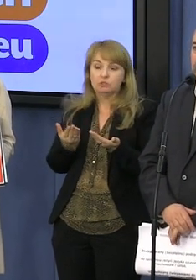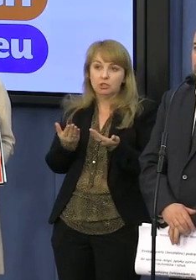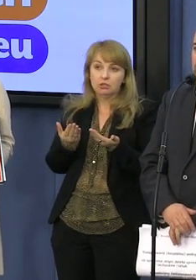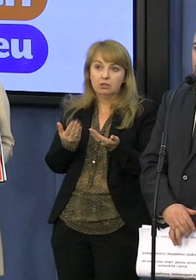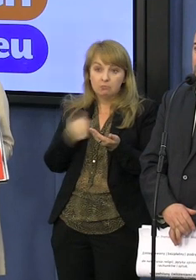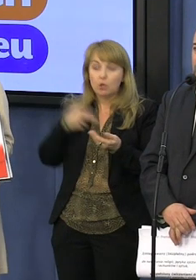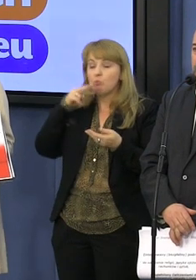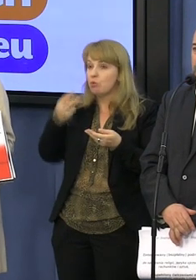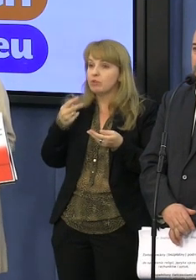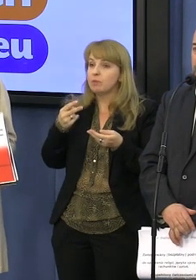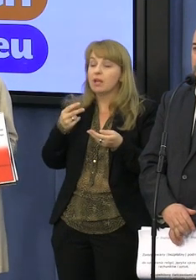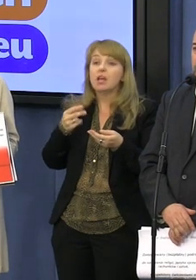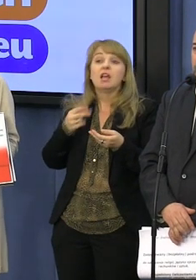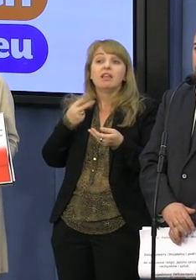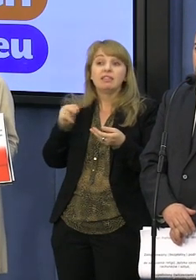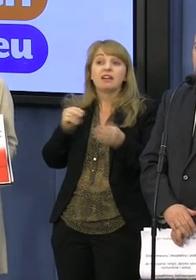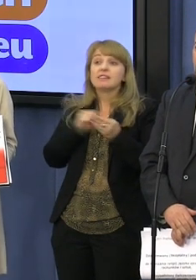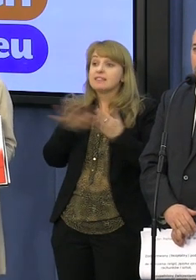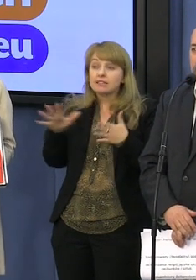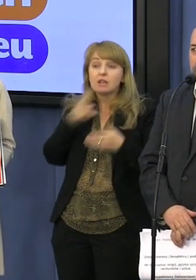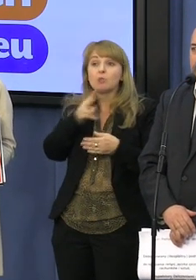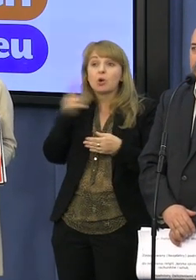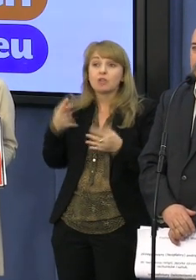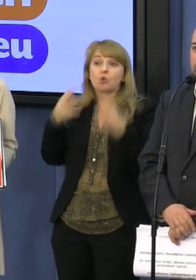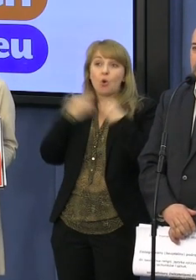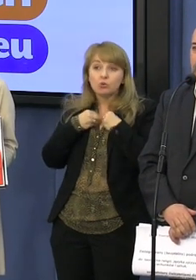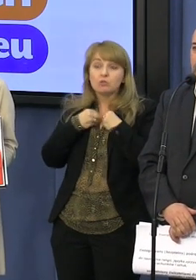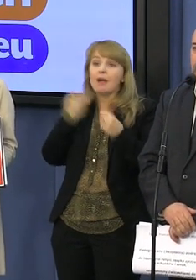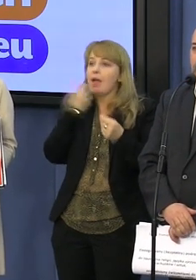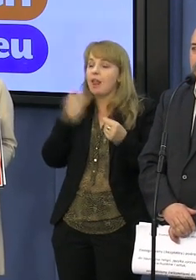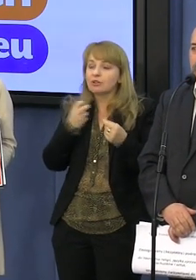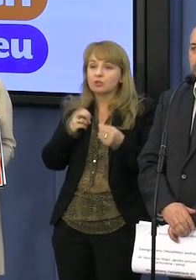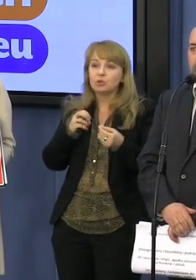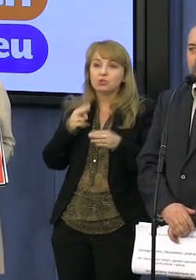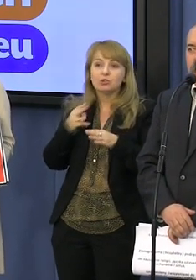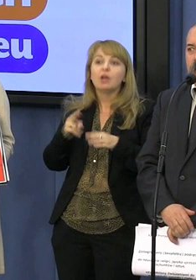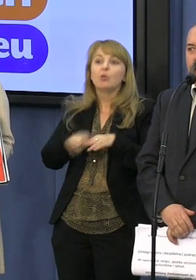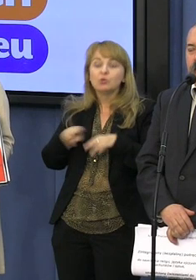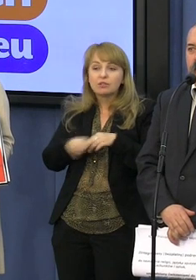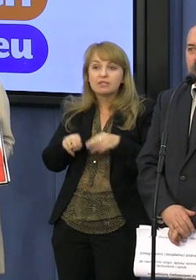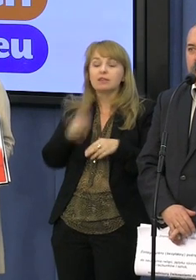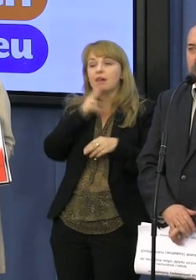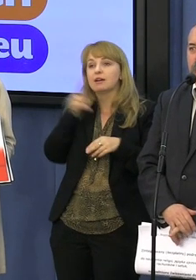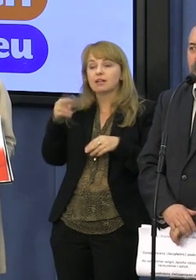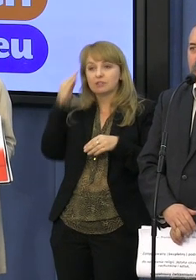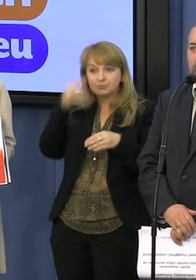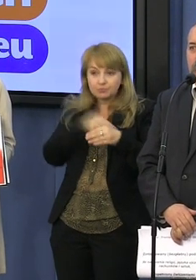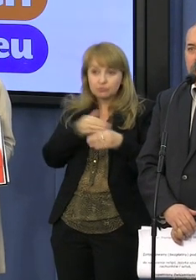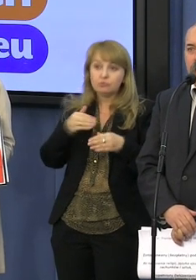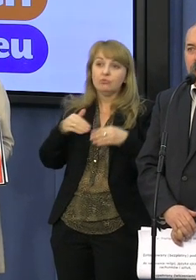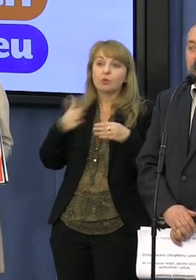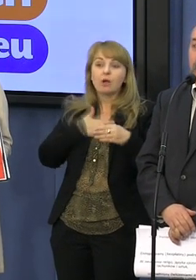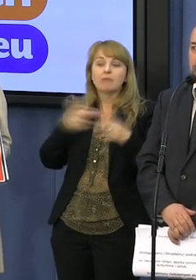niech za darmo każdy dostanie elektroniczne urządzenie, niech we wszystkich szkołach będzie szerokopasmowy